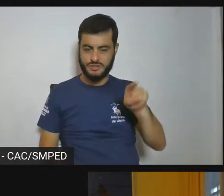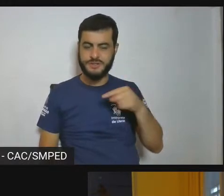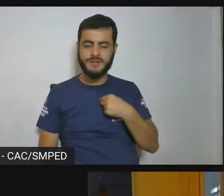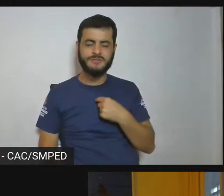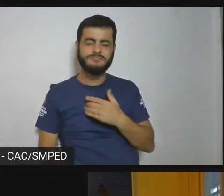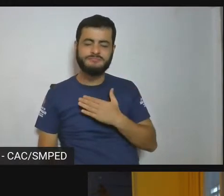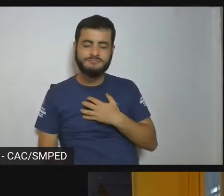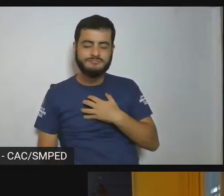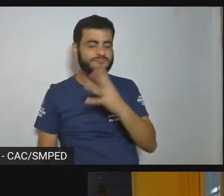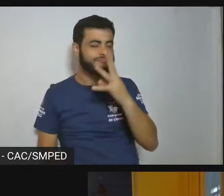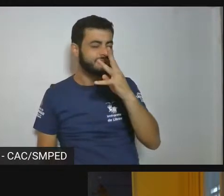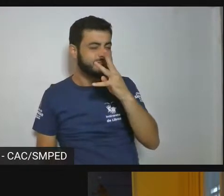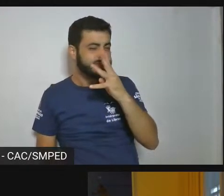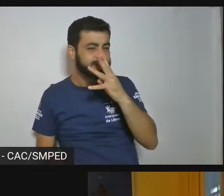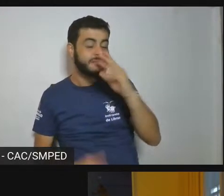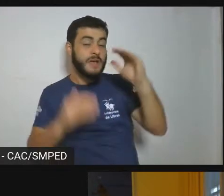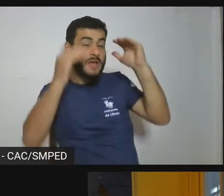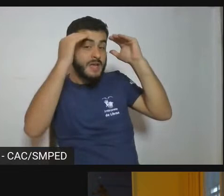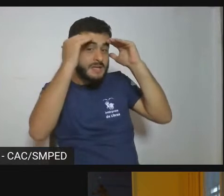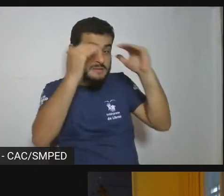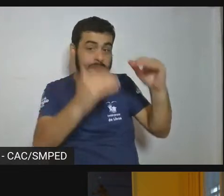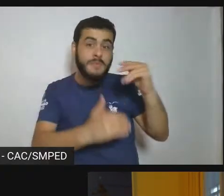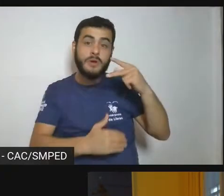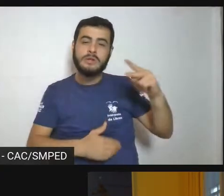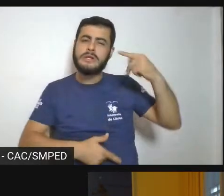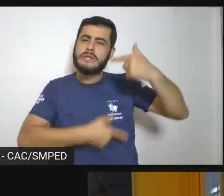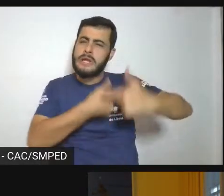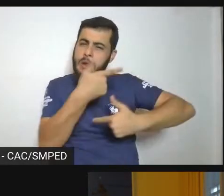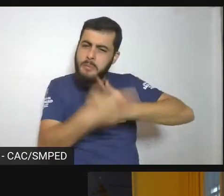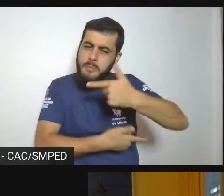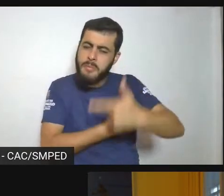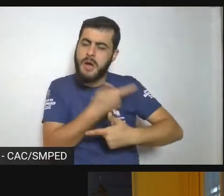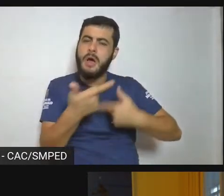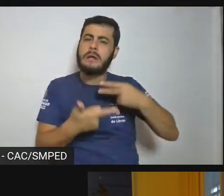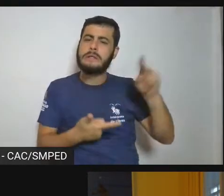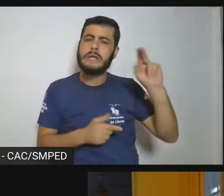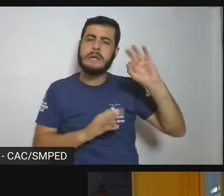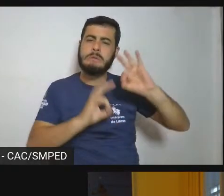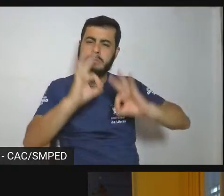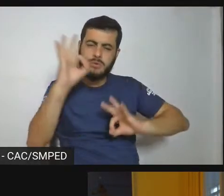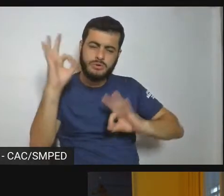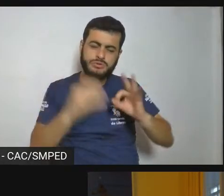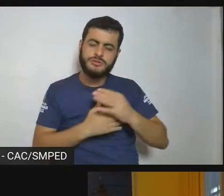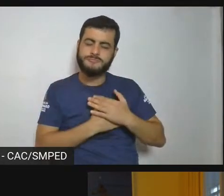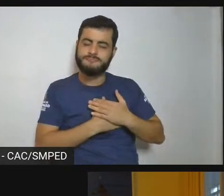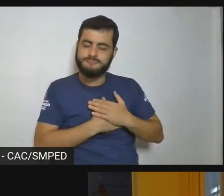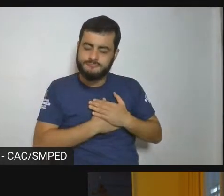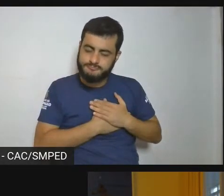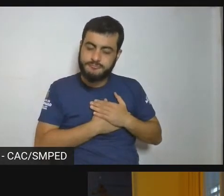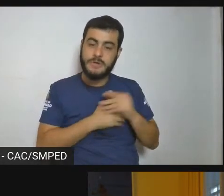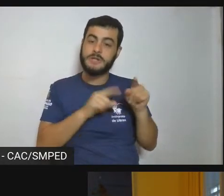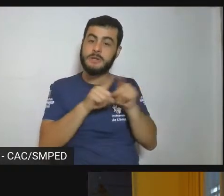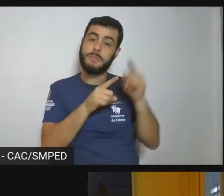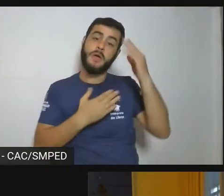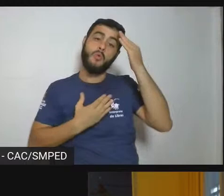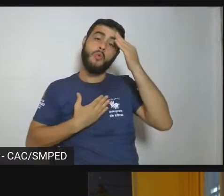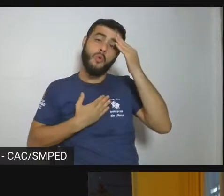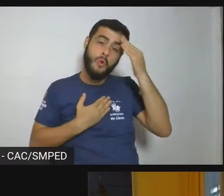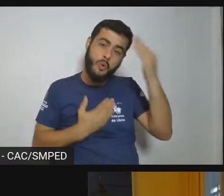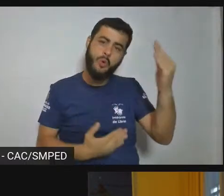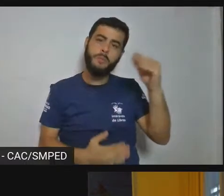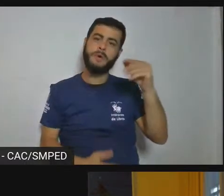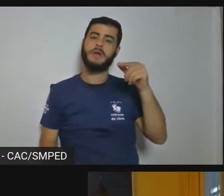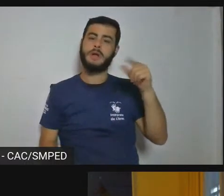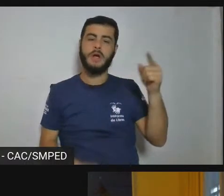trabalho e quero aqui deixar o especial agradecimento por sua parceria com a Casa da